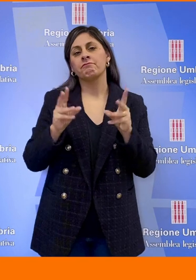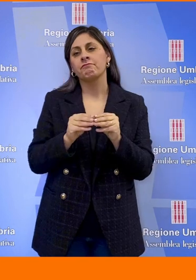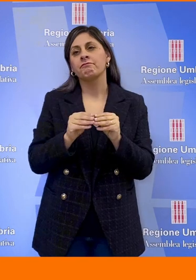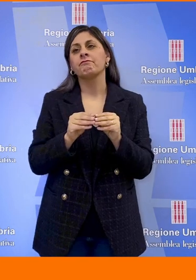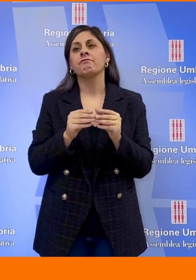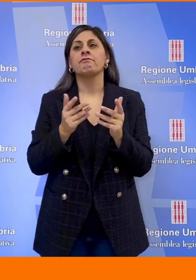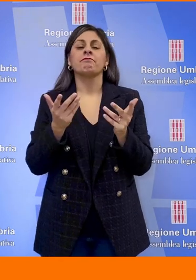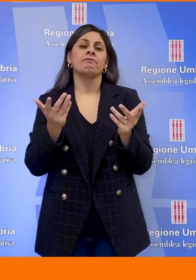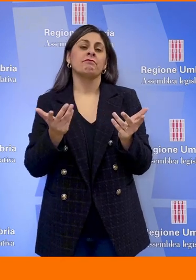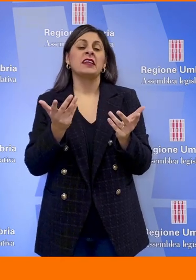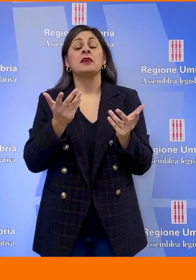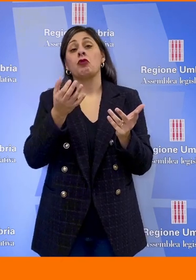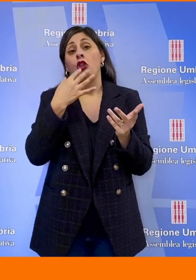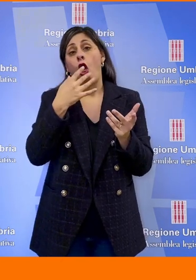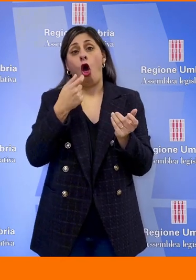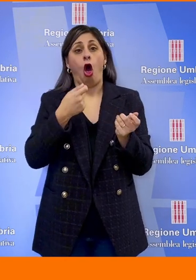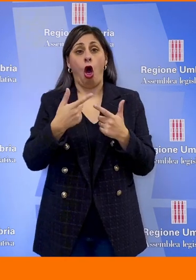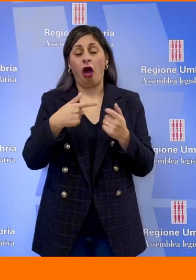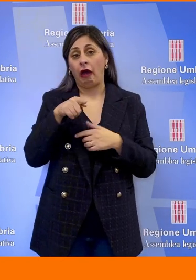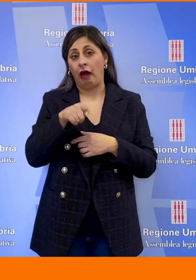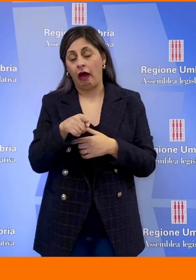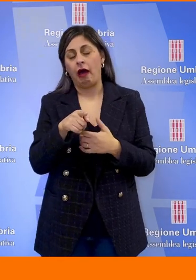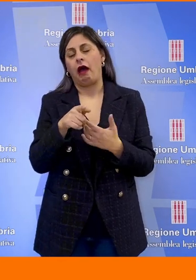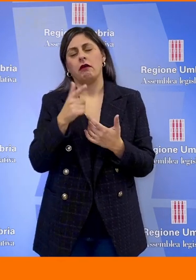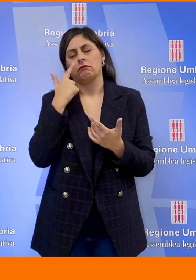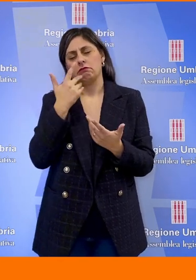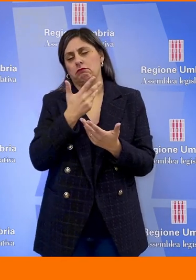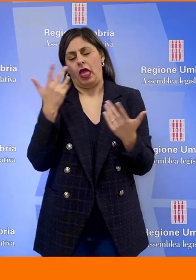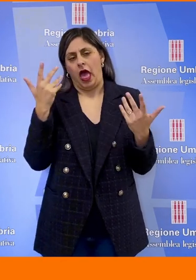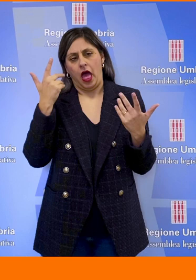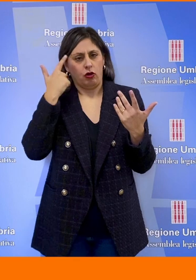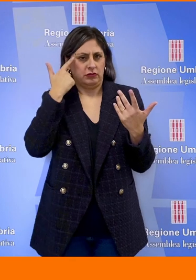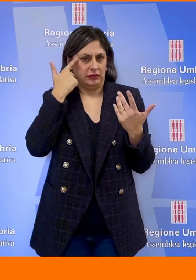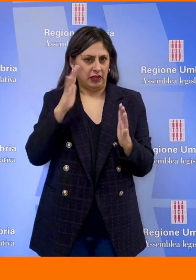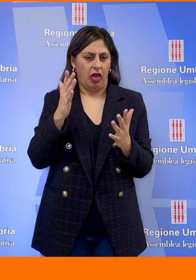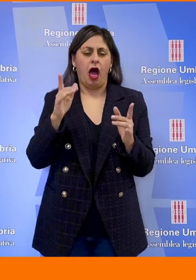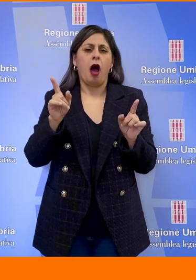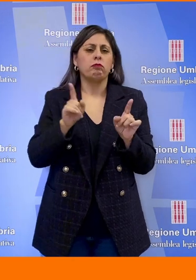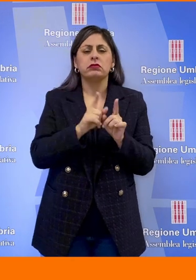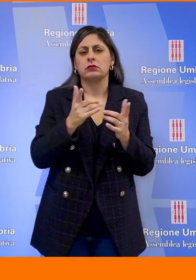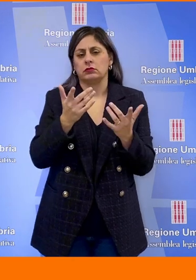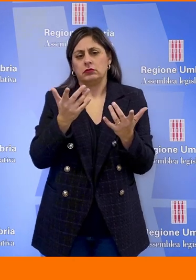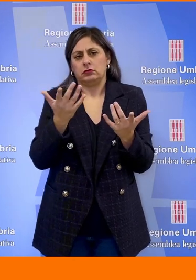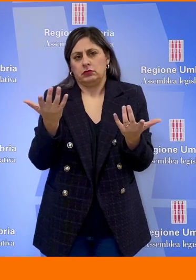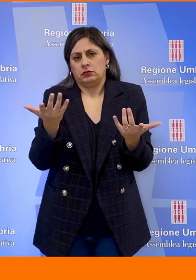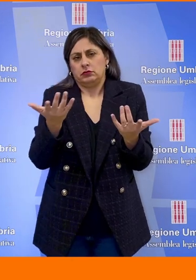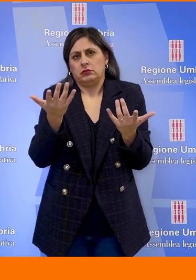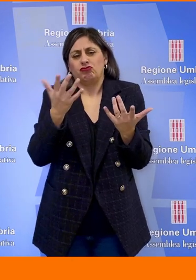droga che è palese e come in tante altre città certamente